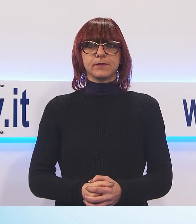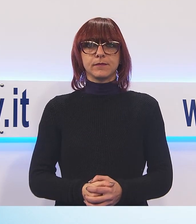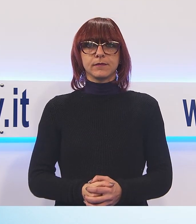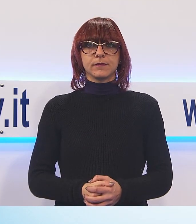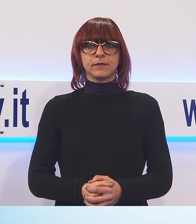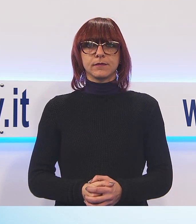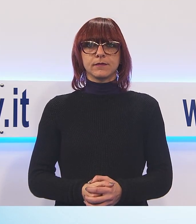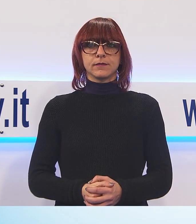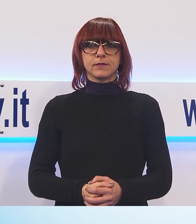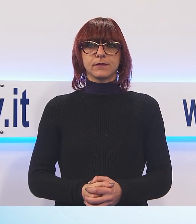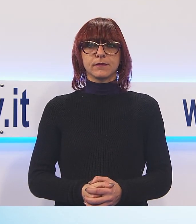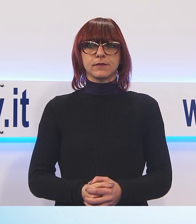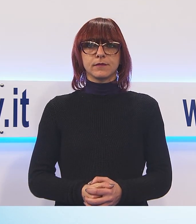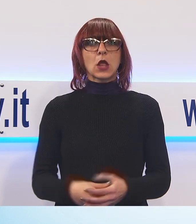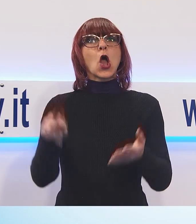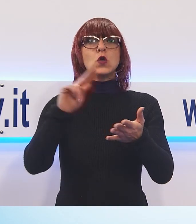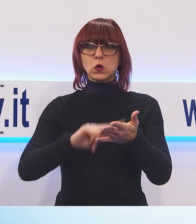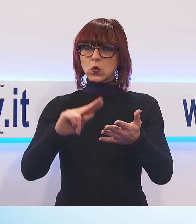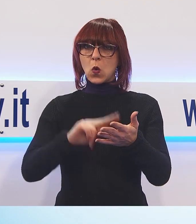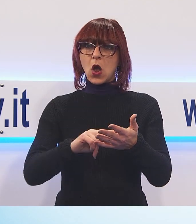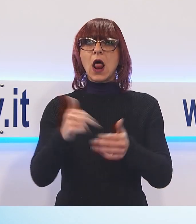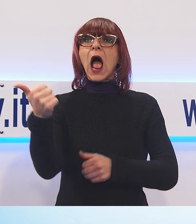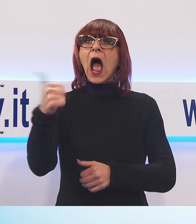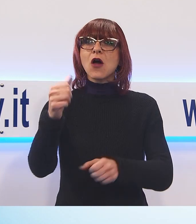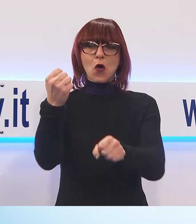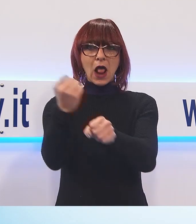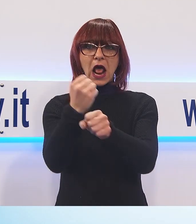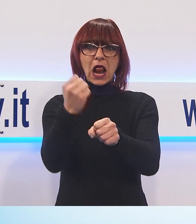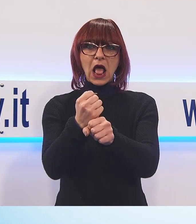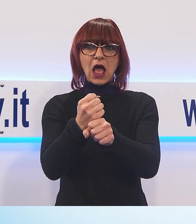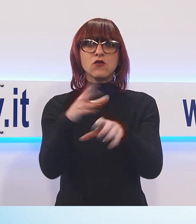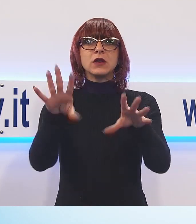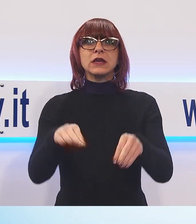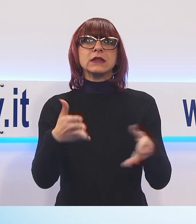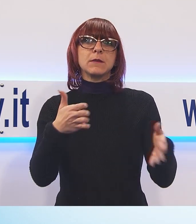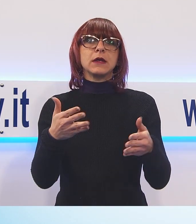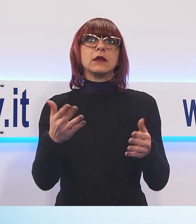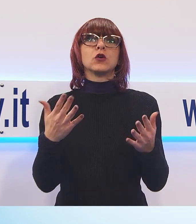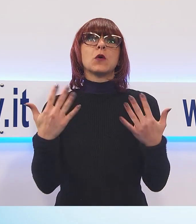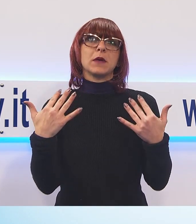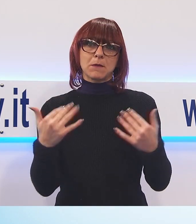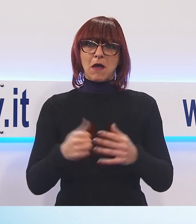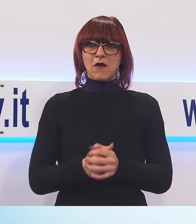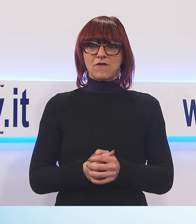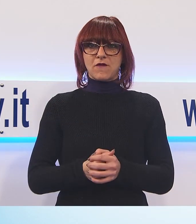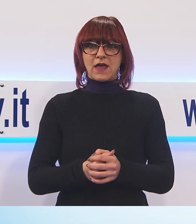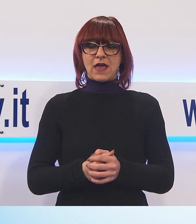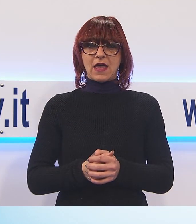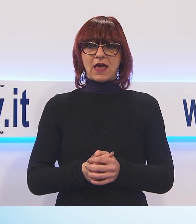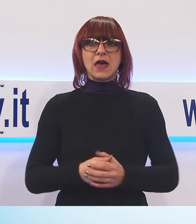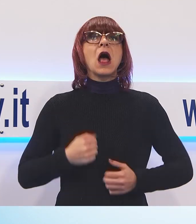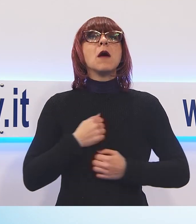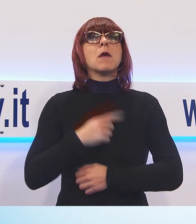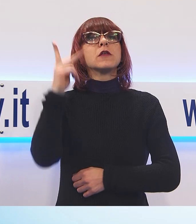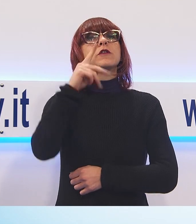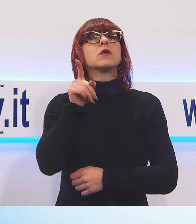Restiamo in ambito scolastico. Altri lavori che inizieranno a primavera, quelli al plesso scolastico di Bagni di Lucca. L'investimento in questo caso